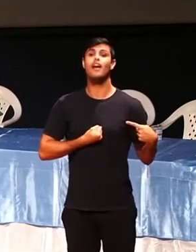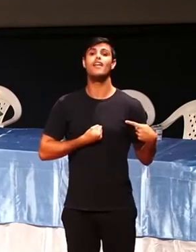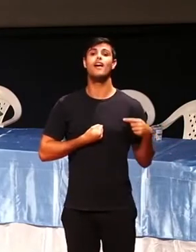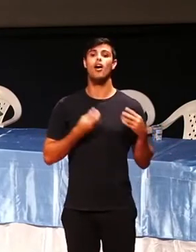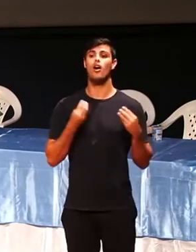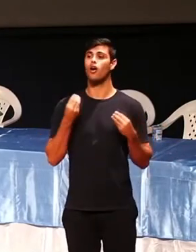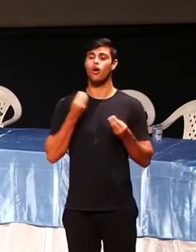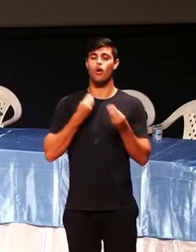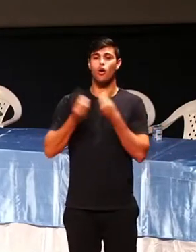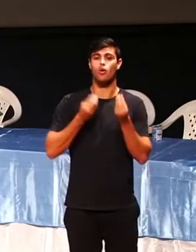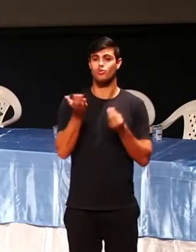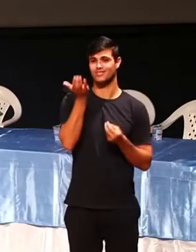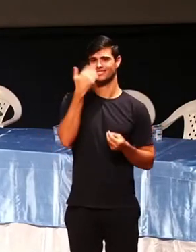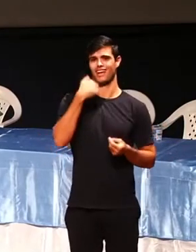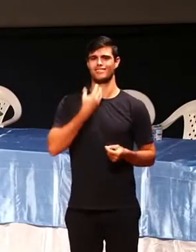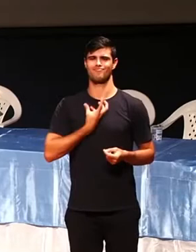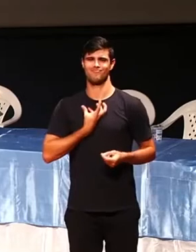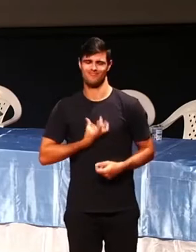dentro de você.